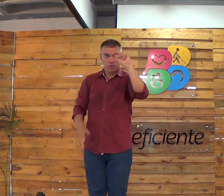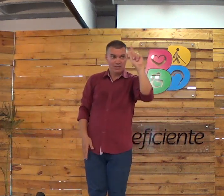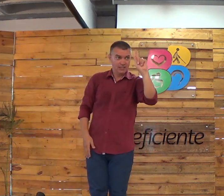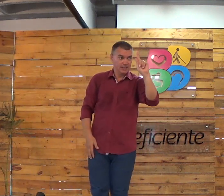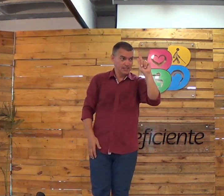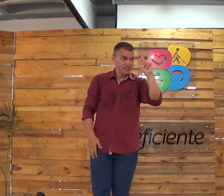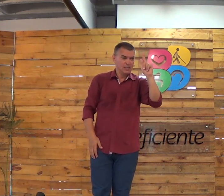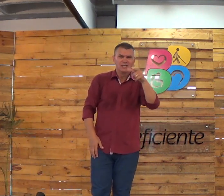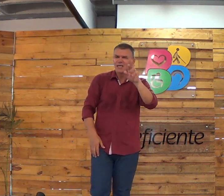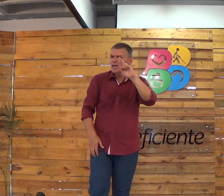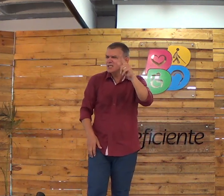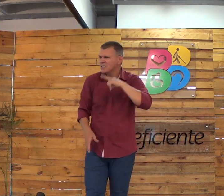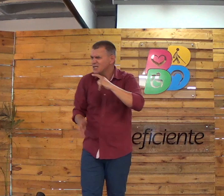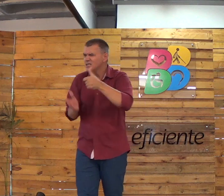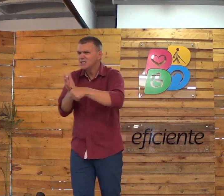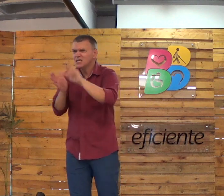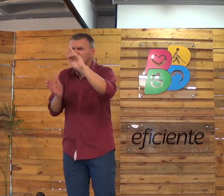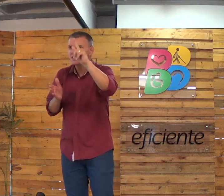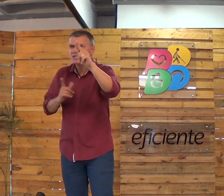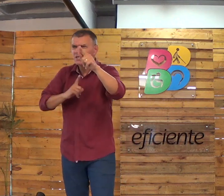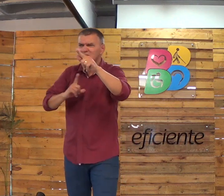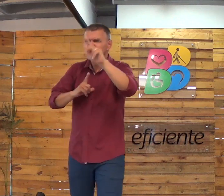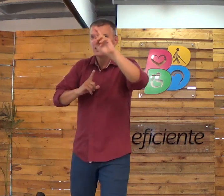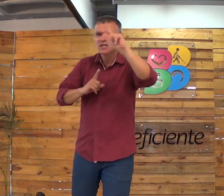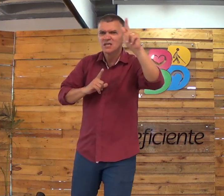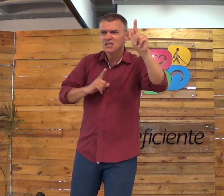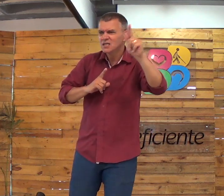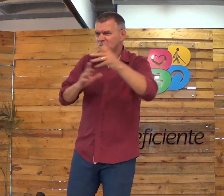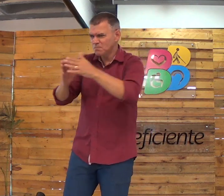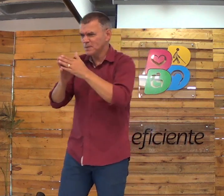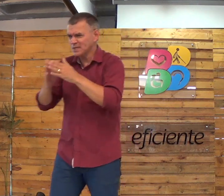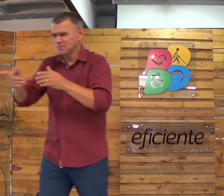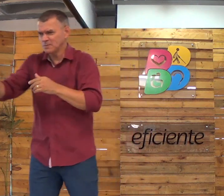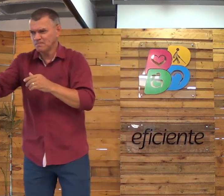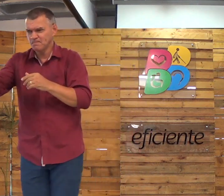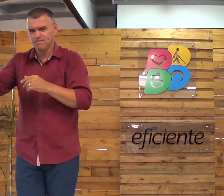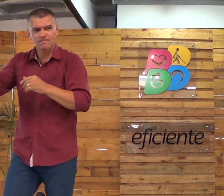entender. Você tem uma identidade aí? Alguém tem? Por favor, me presta.